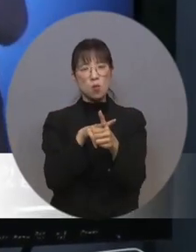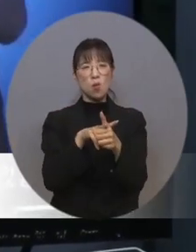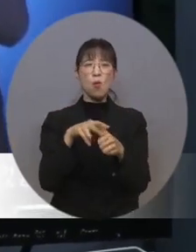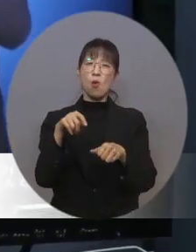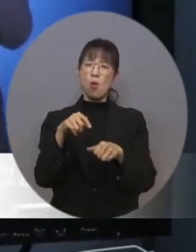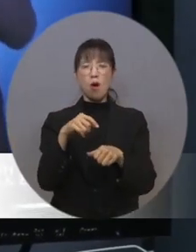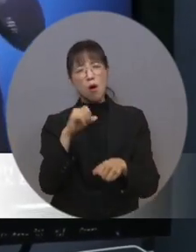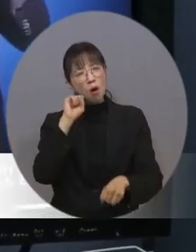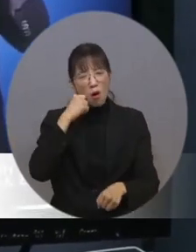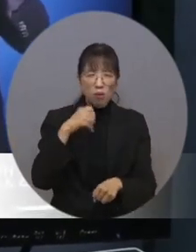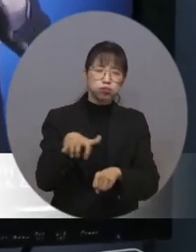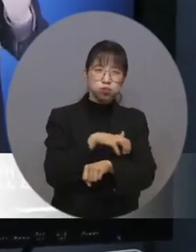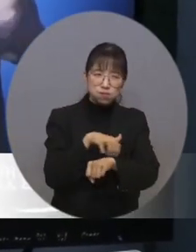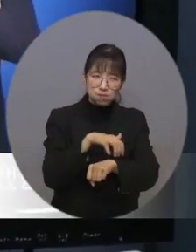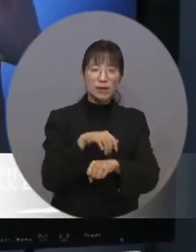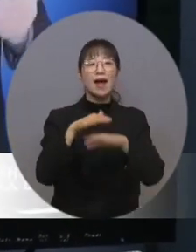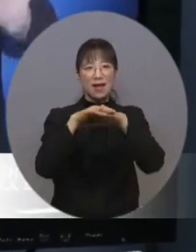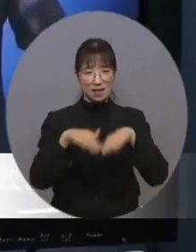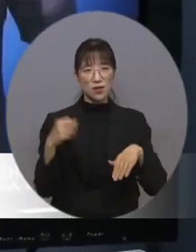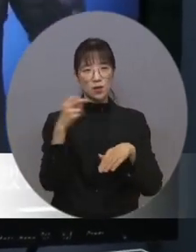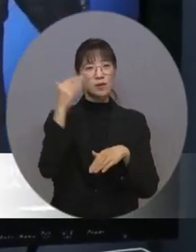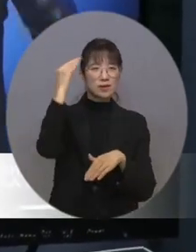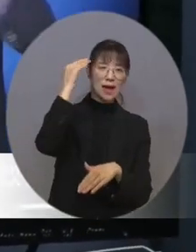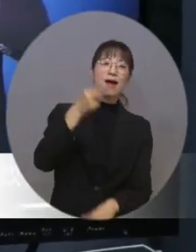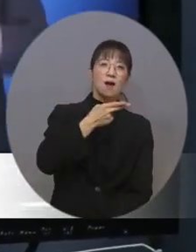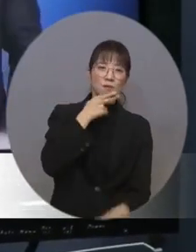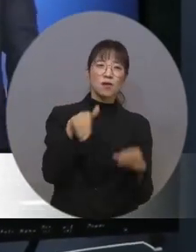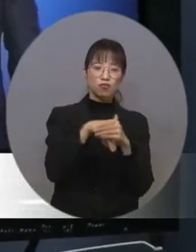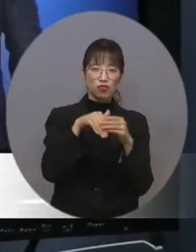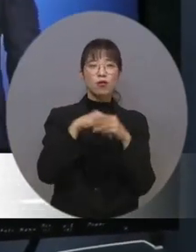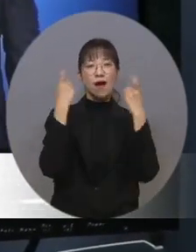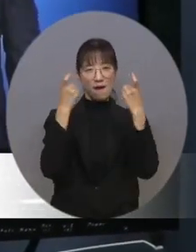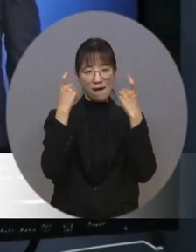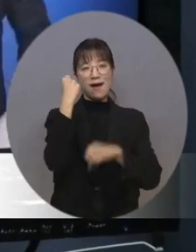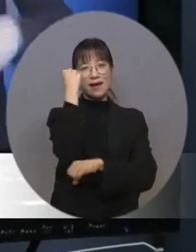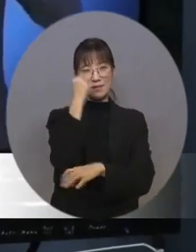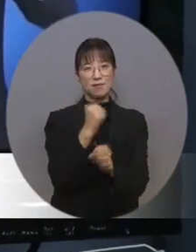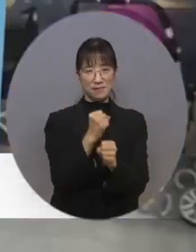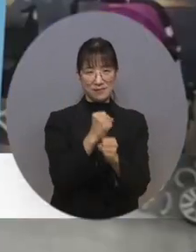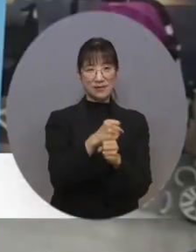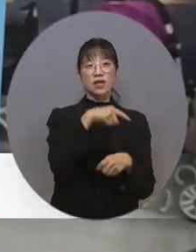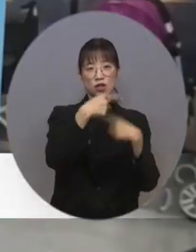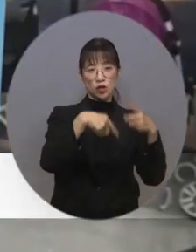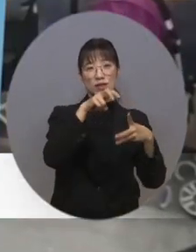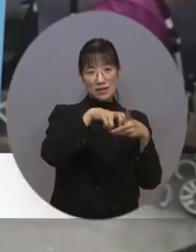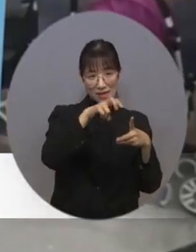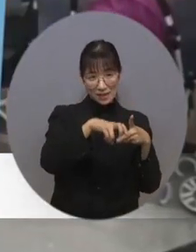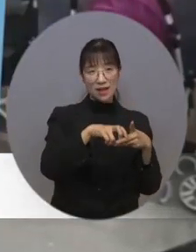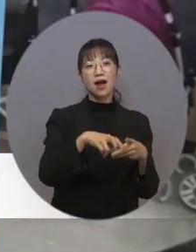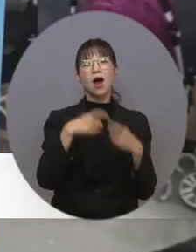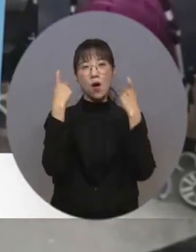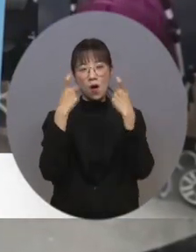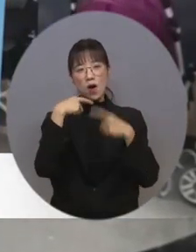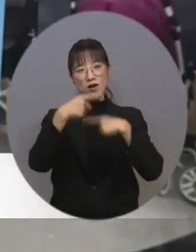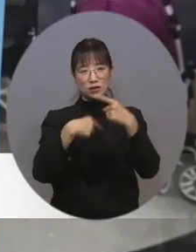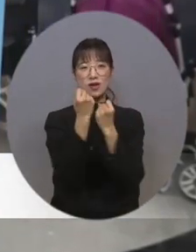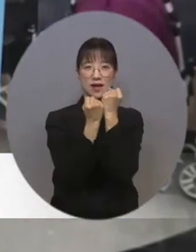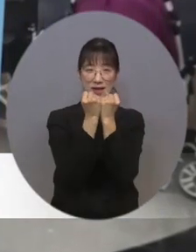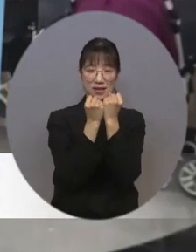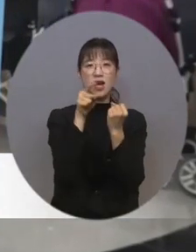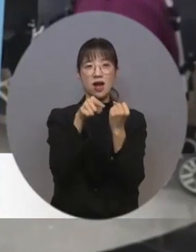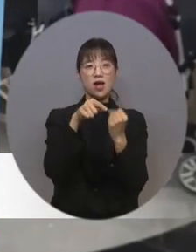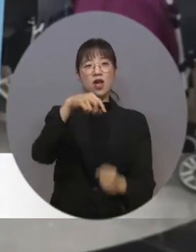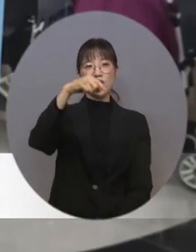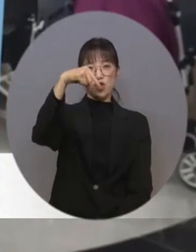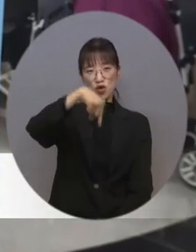무장해 문화관광 기반을 마련하기 위한 것으로 장흥군 수어통역센터는 관광수어 해설 영상 QR코드가